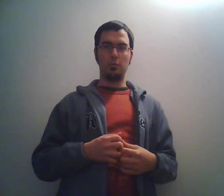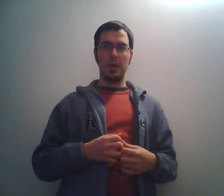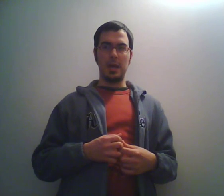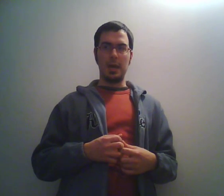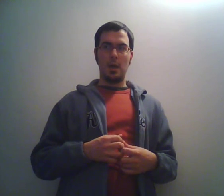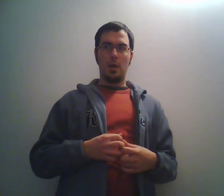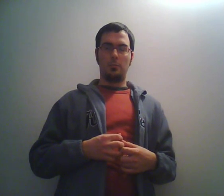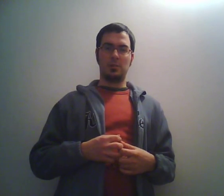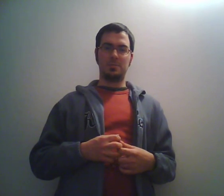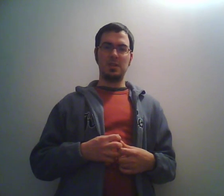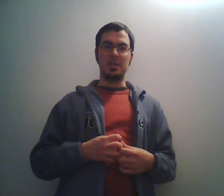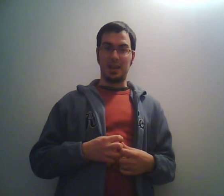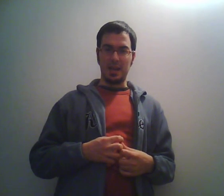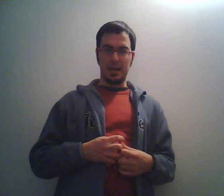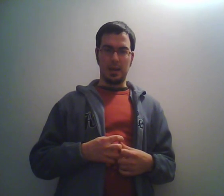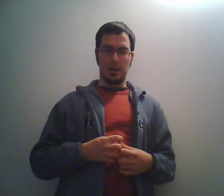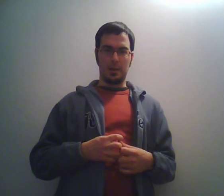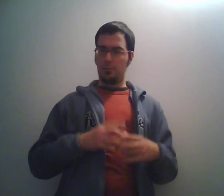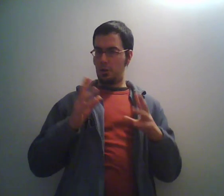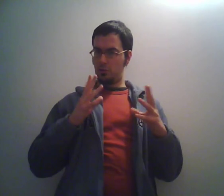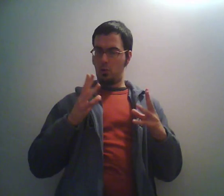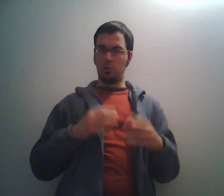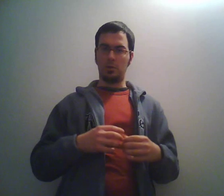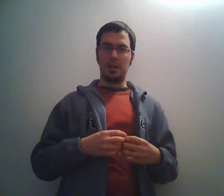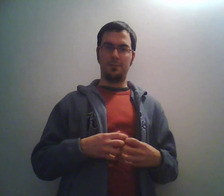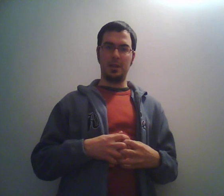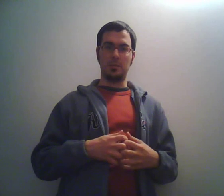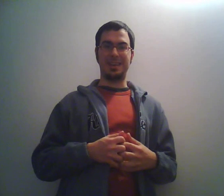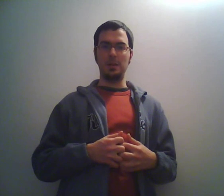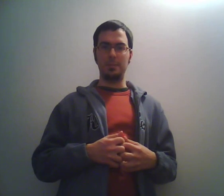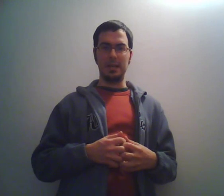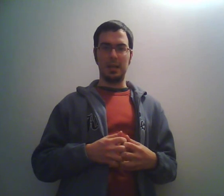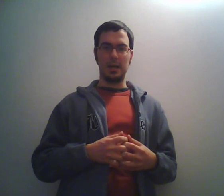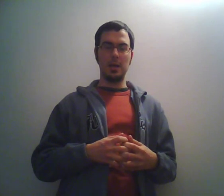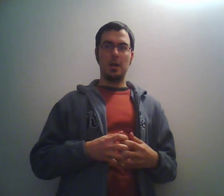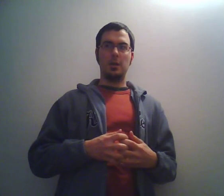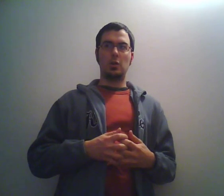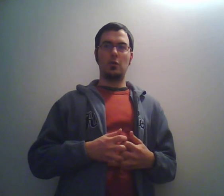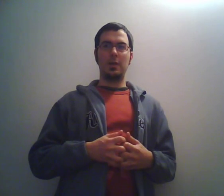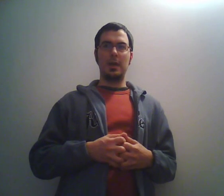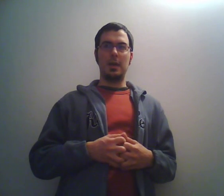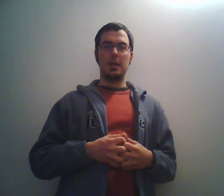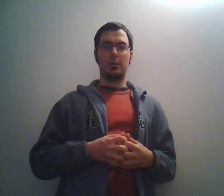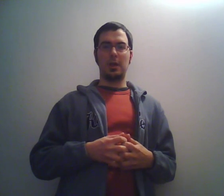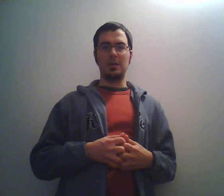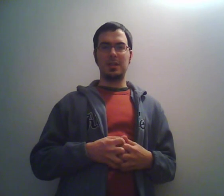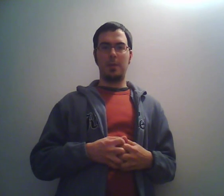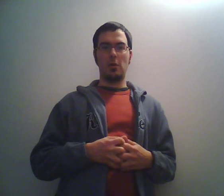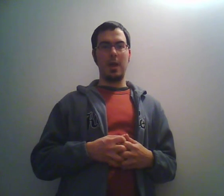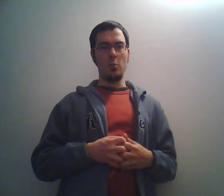oppure una specie di trailer o un resoconto del film Kill Bill dove il protagonista però non è